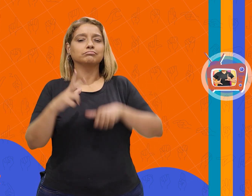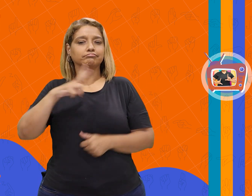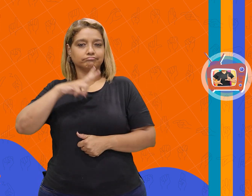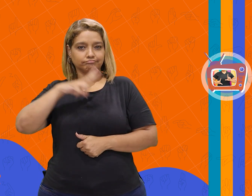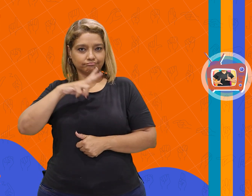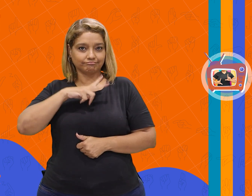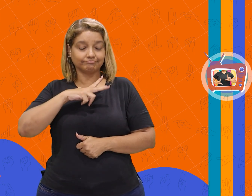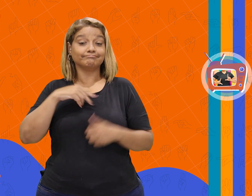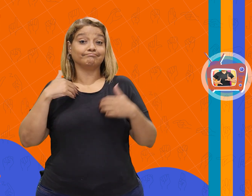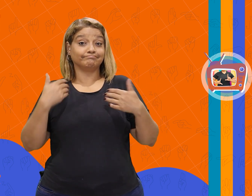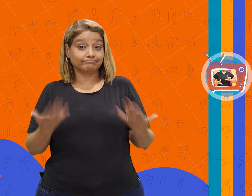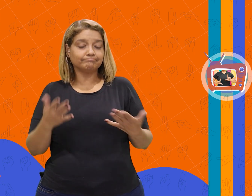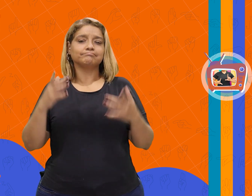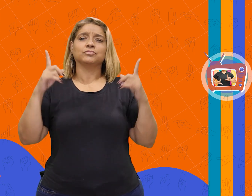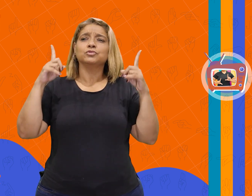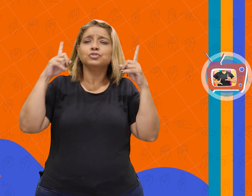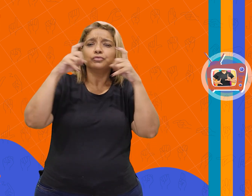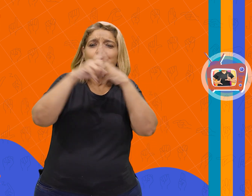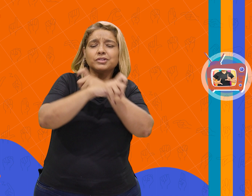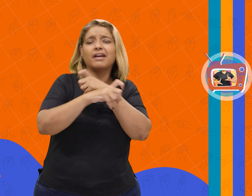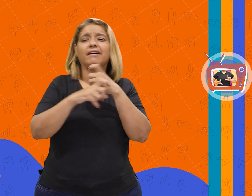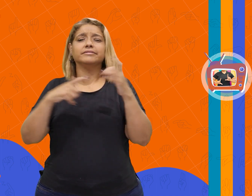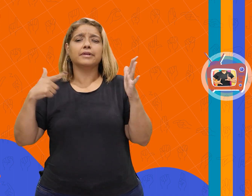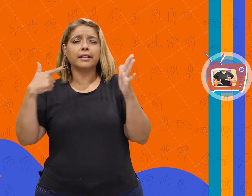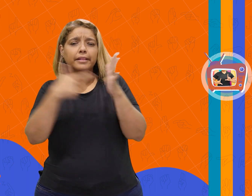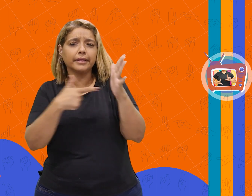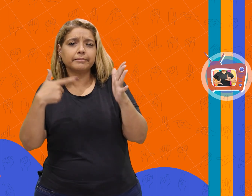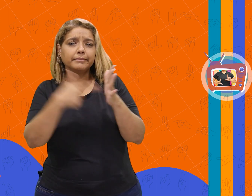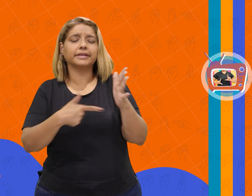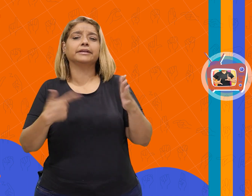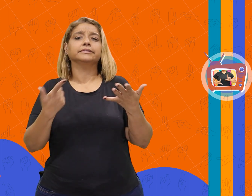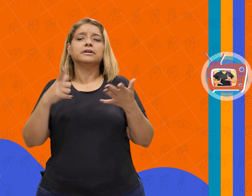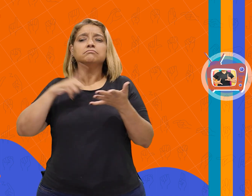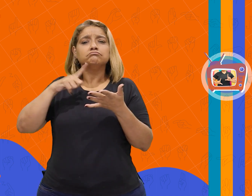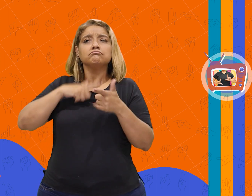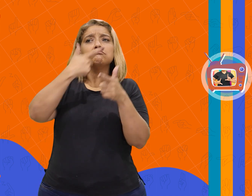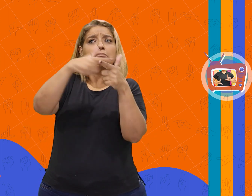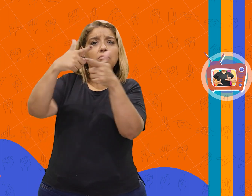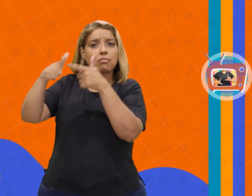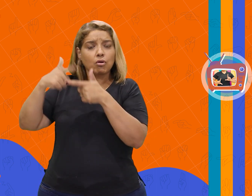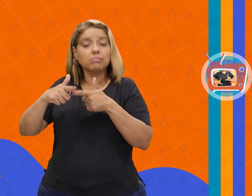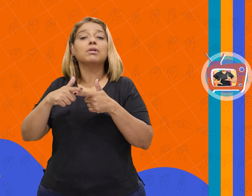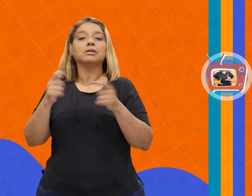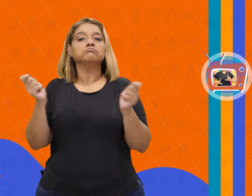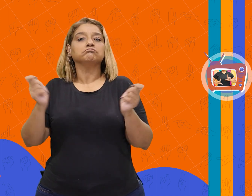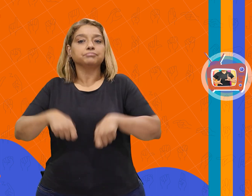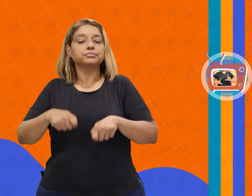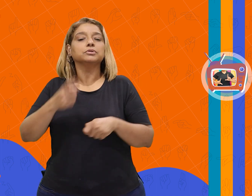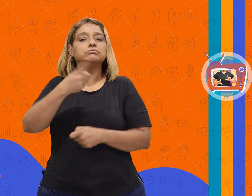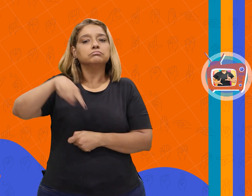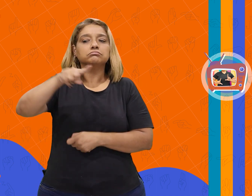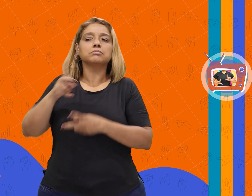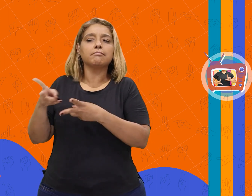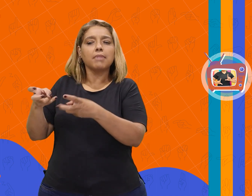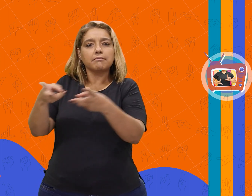Pois dificuldades, limitações e possíveis problemas podem ser explorados e